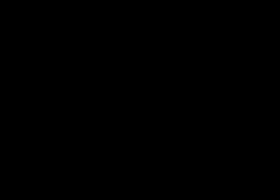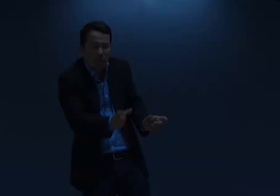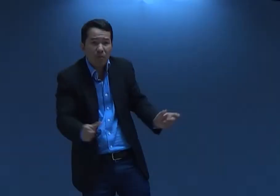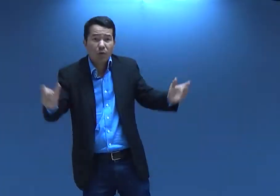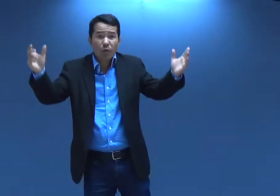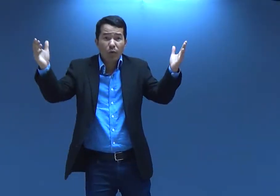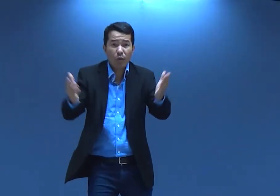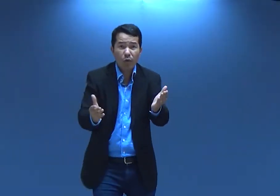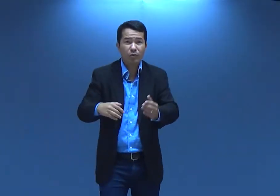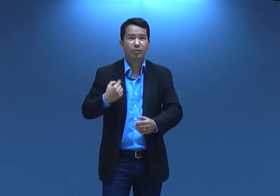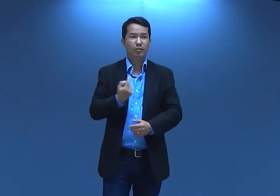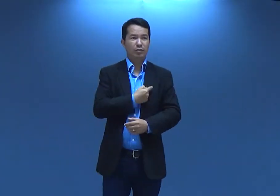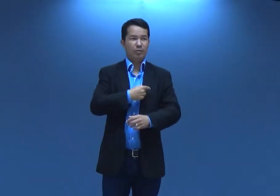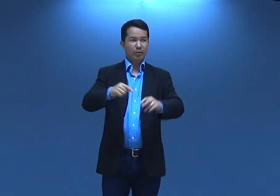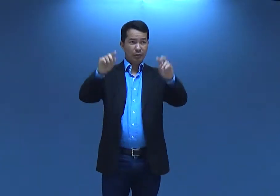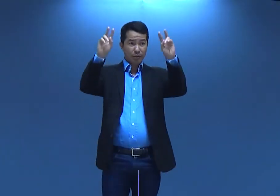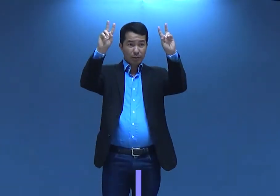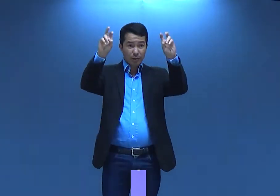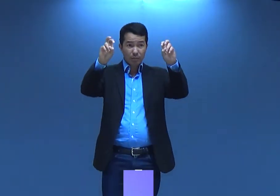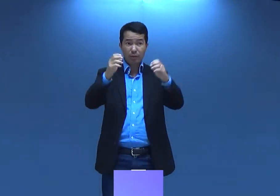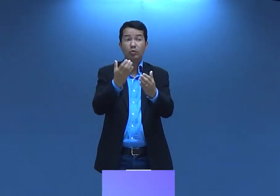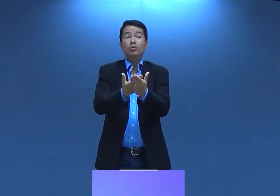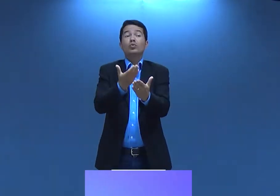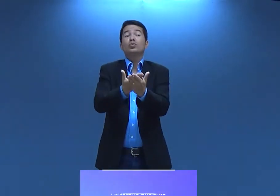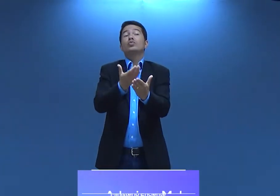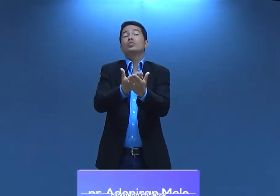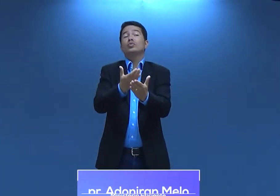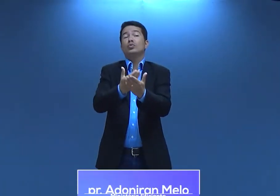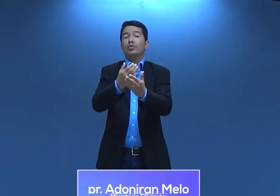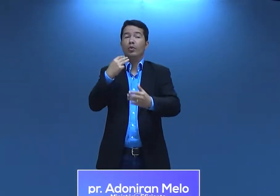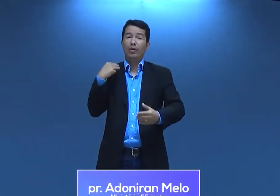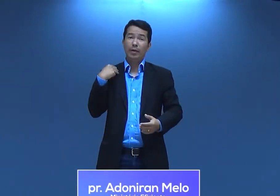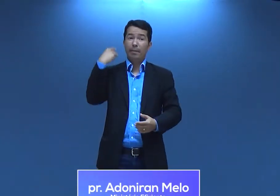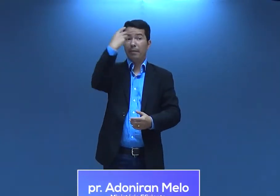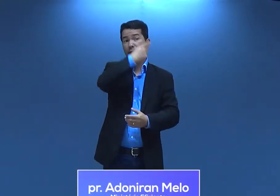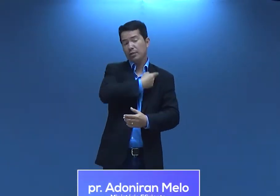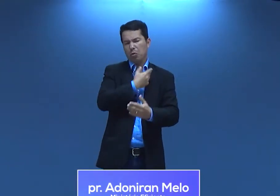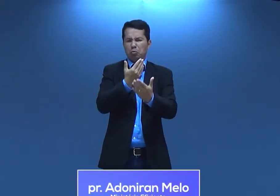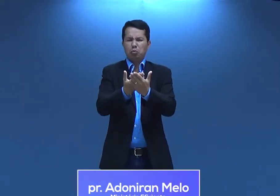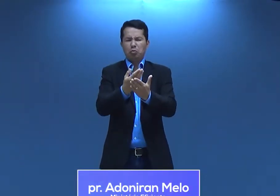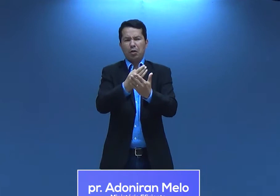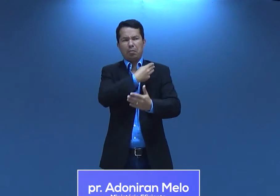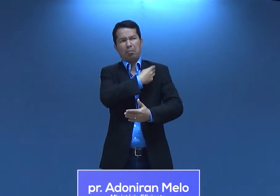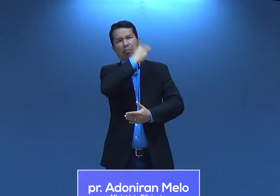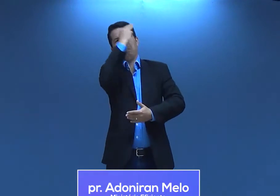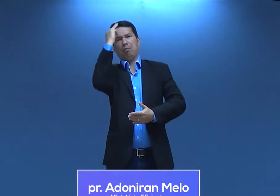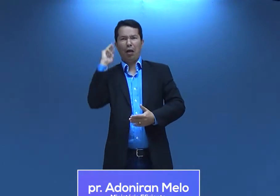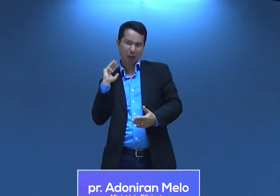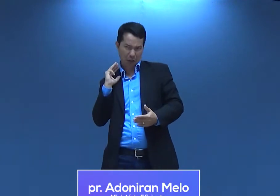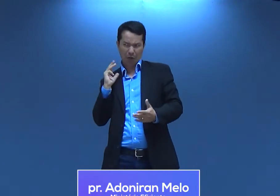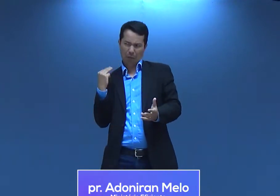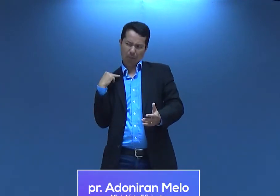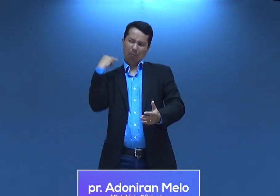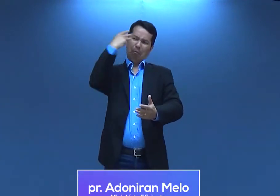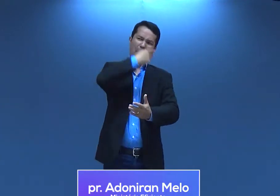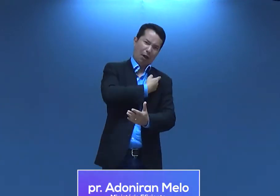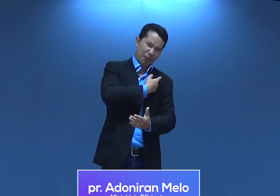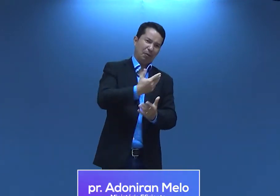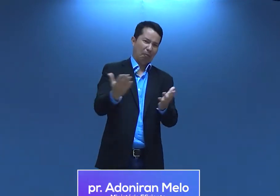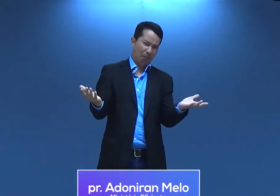Personagens, então hoje o nosso tema do estudo é sobre Maria, né?